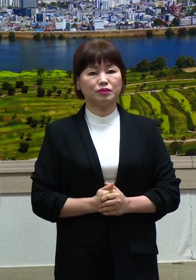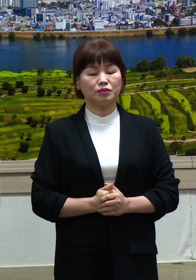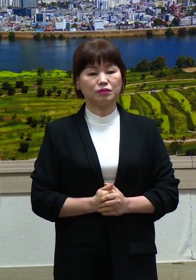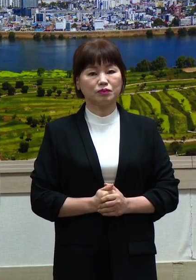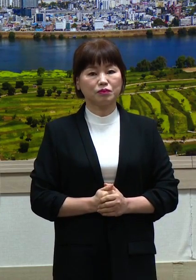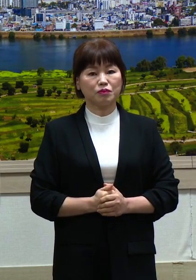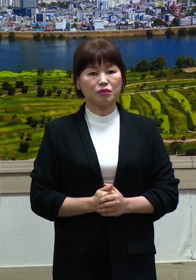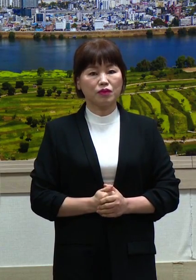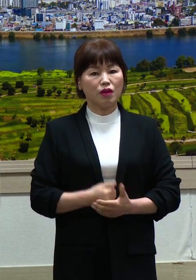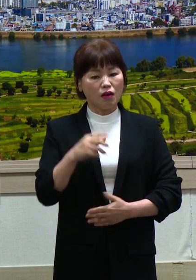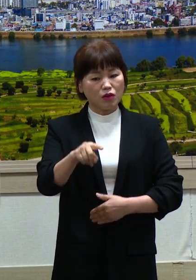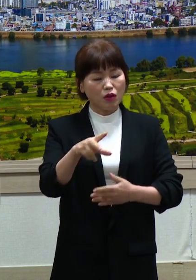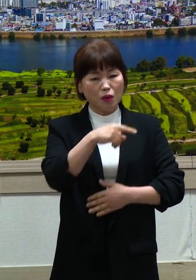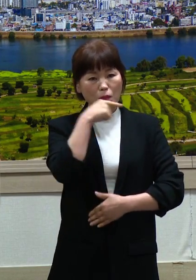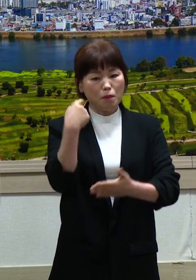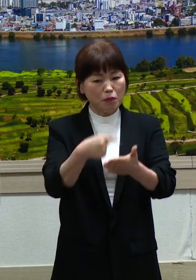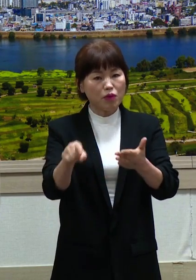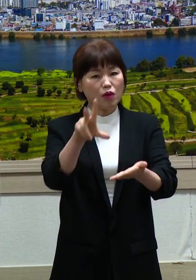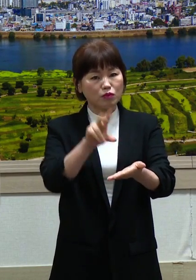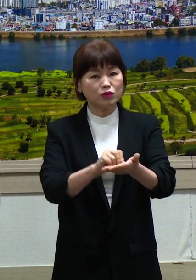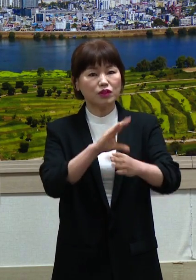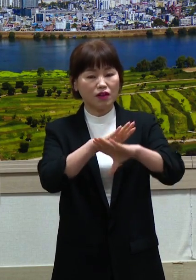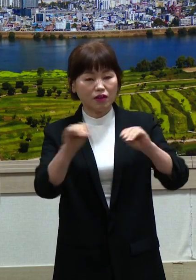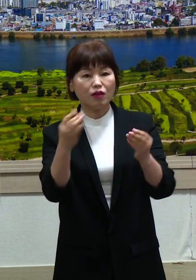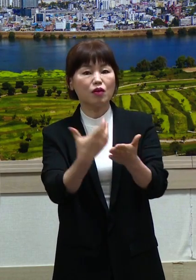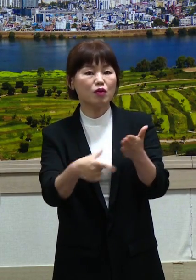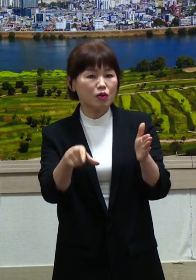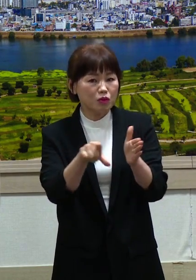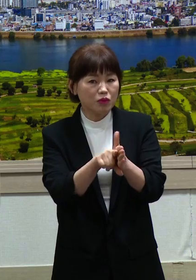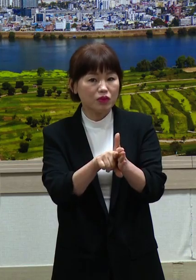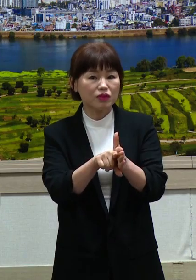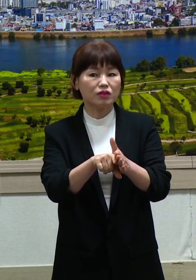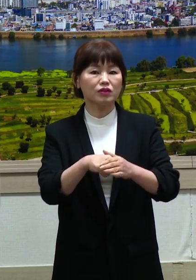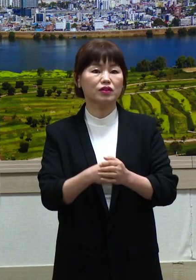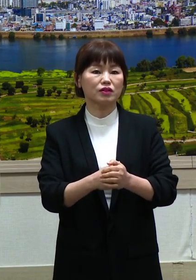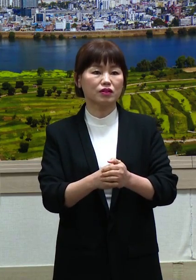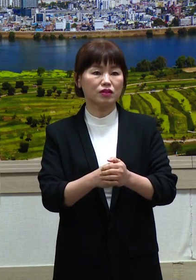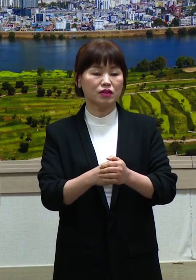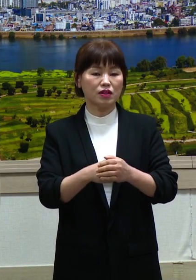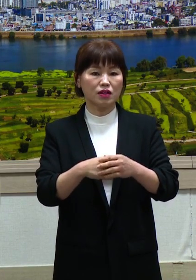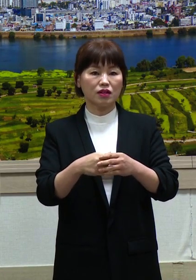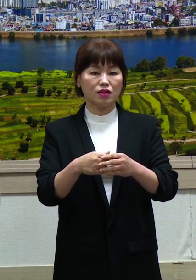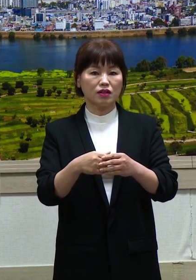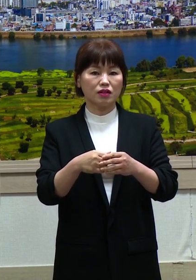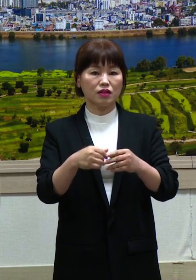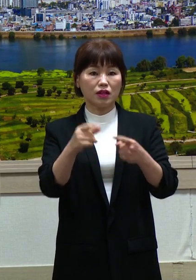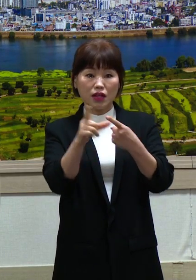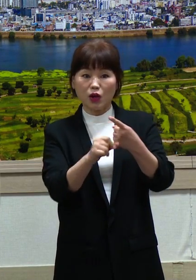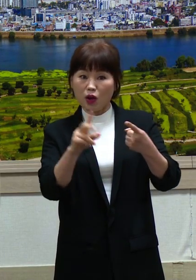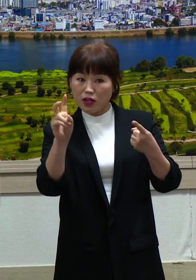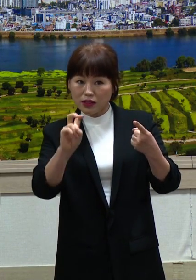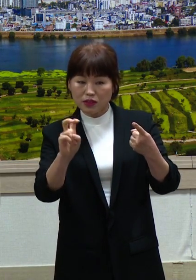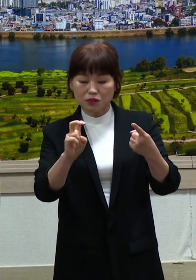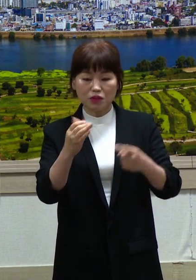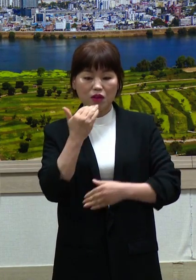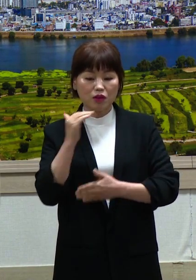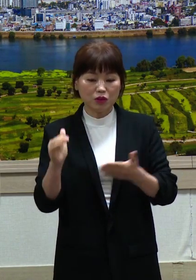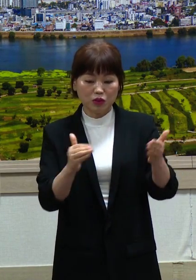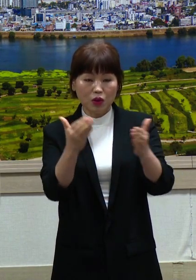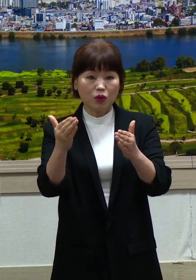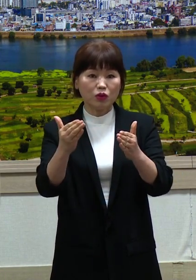이러한 지역경제 피해를 다소나마 완화하기 위해 지난 1월 20일 경기도에서는